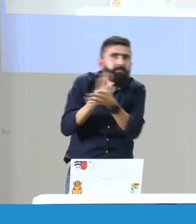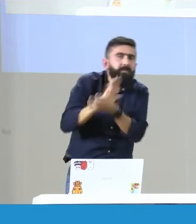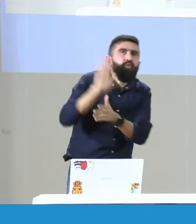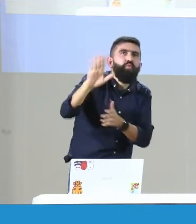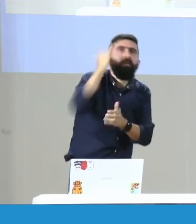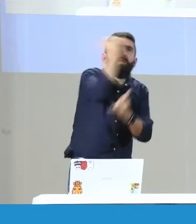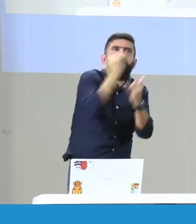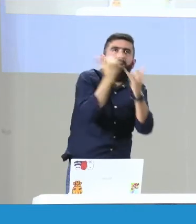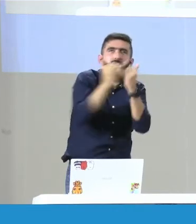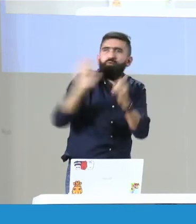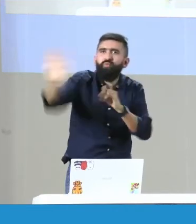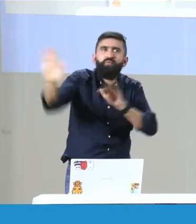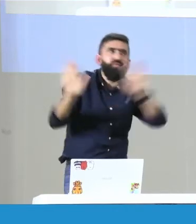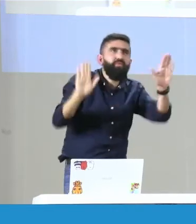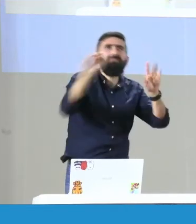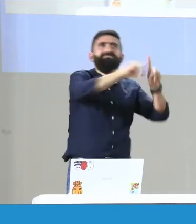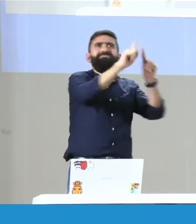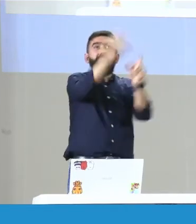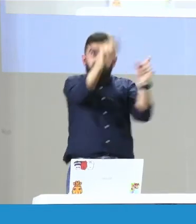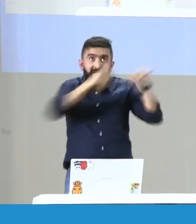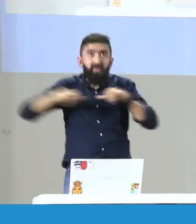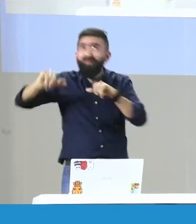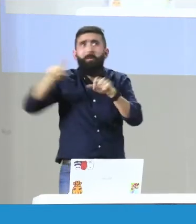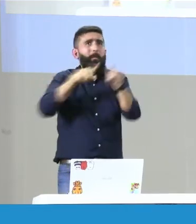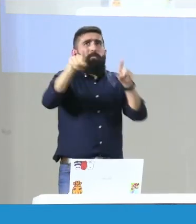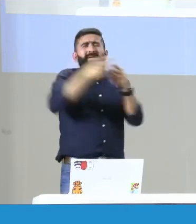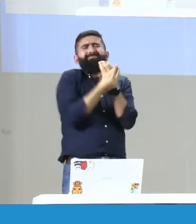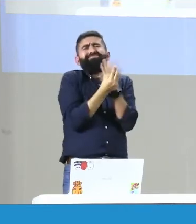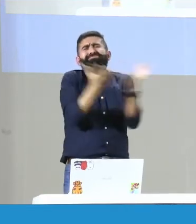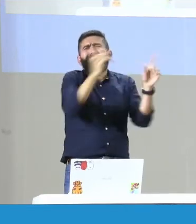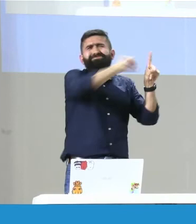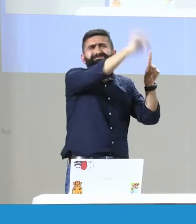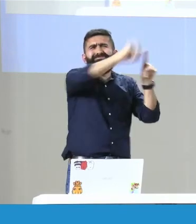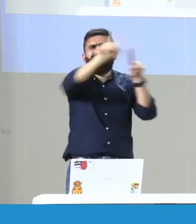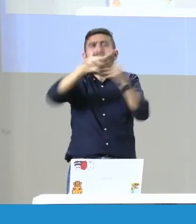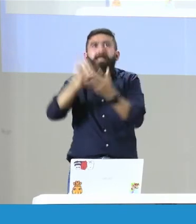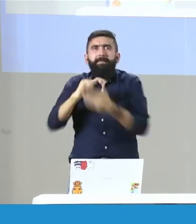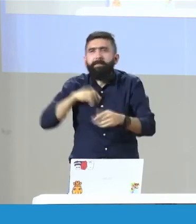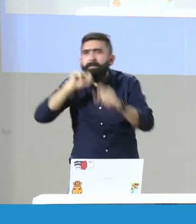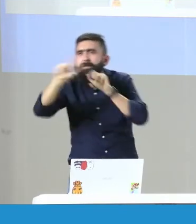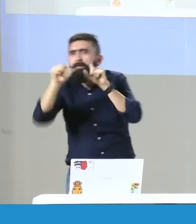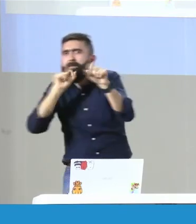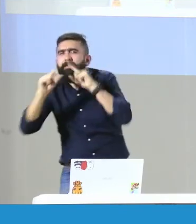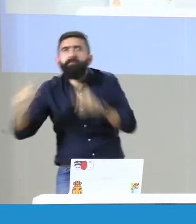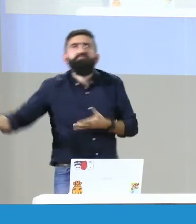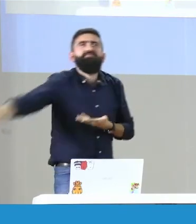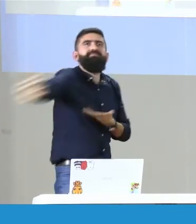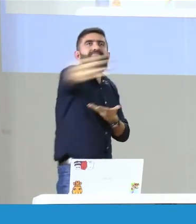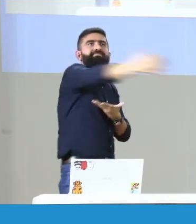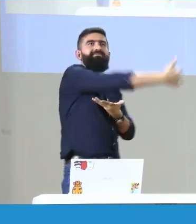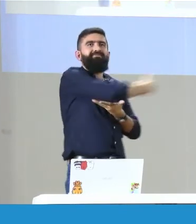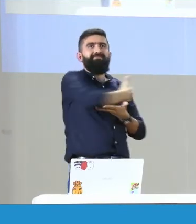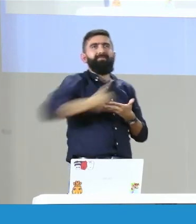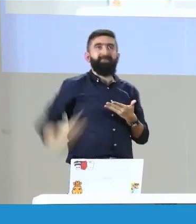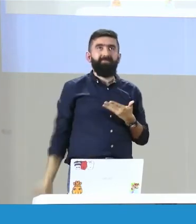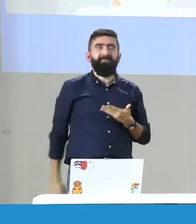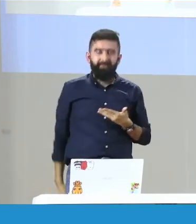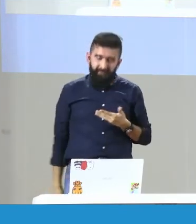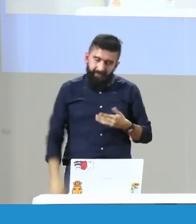de índole religioso, recreativo, asociativo, de diferentes espacios. Entonces, hay muchas variables y por eso